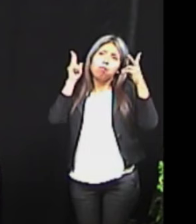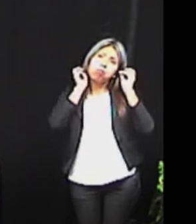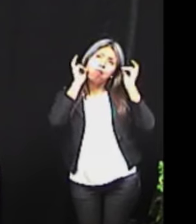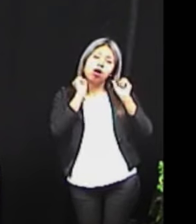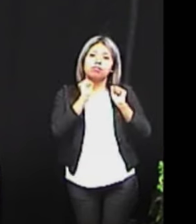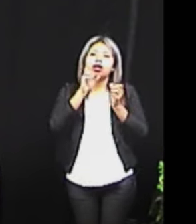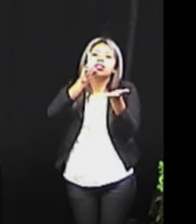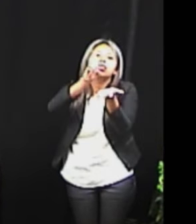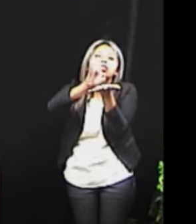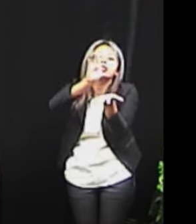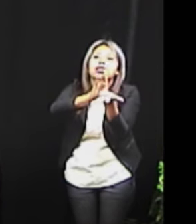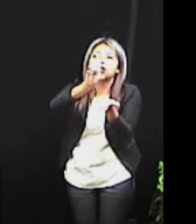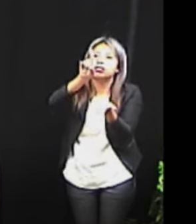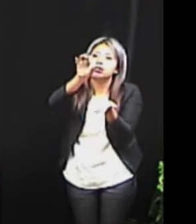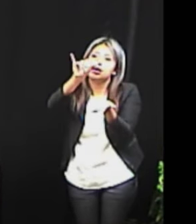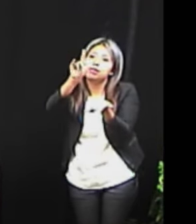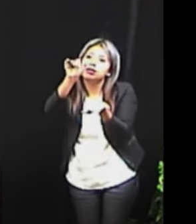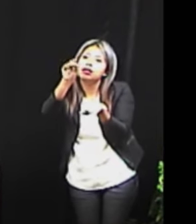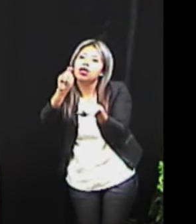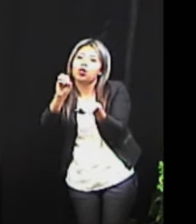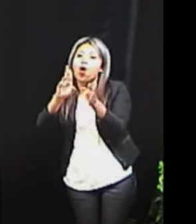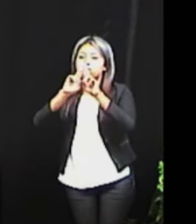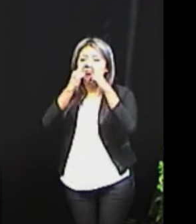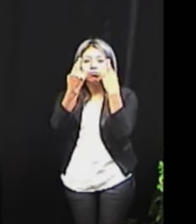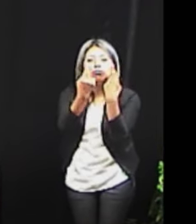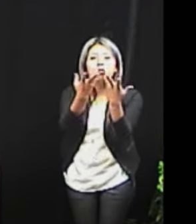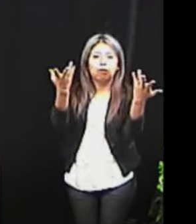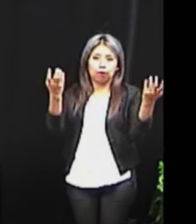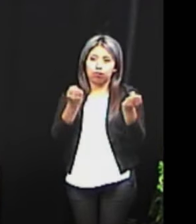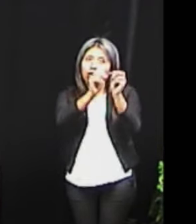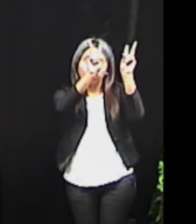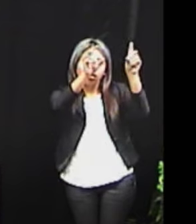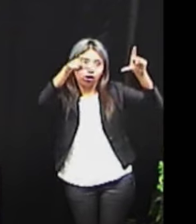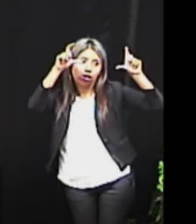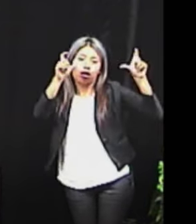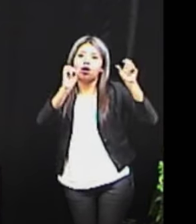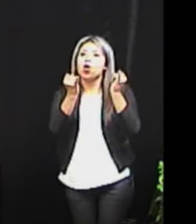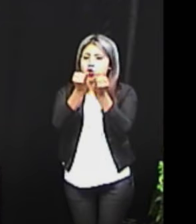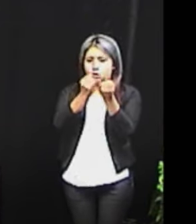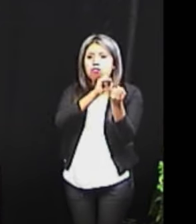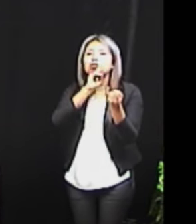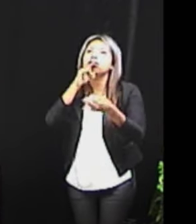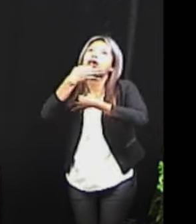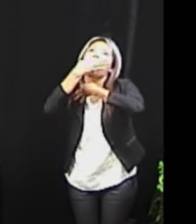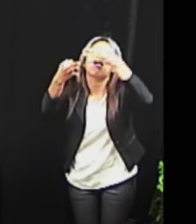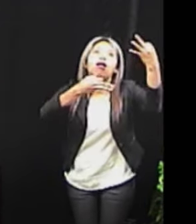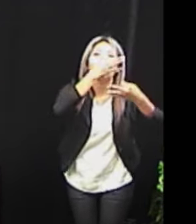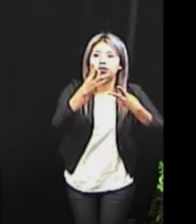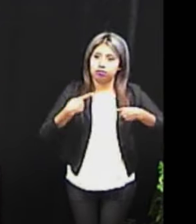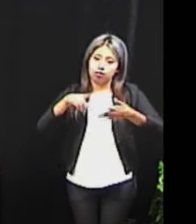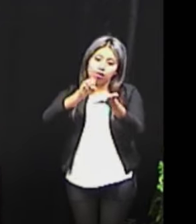palabra discapacitados en una reunión, en los mismos medios de comunicación o a los